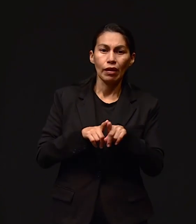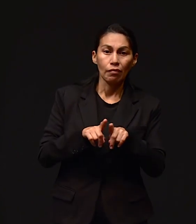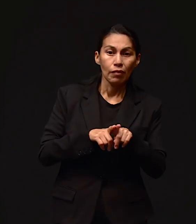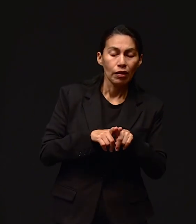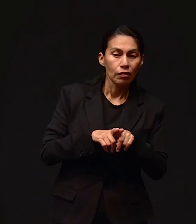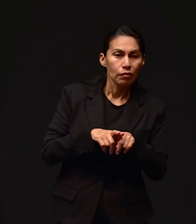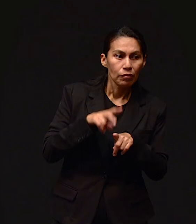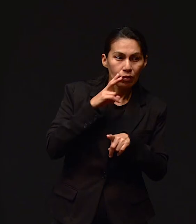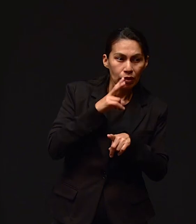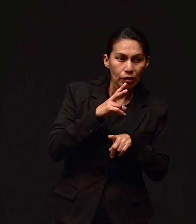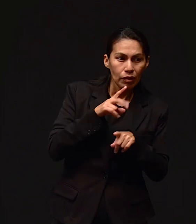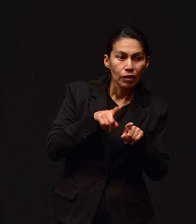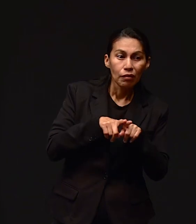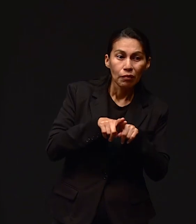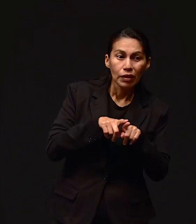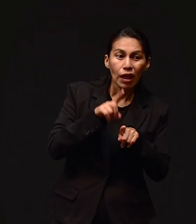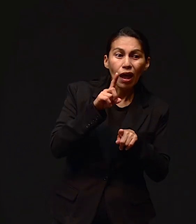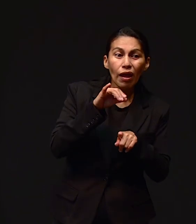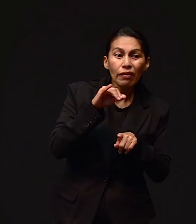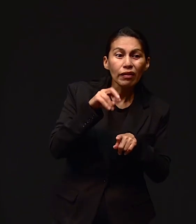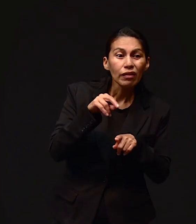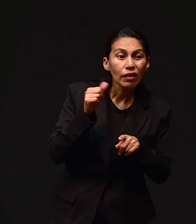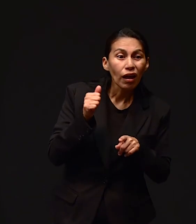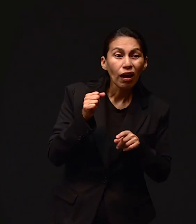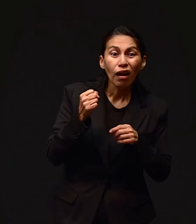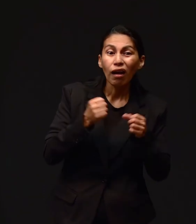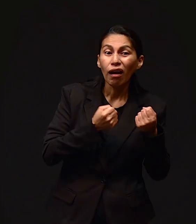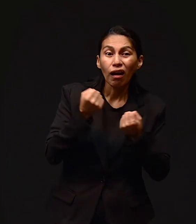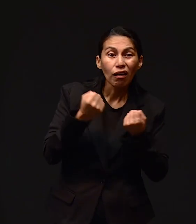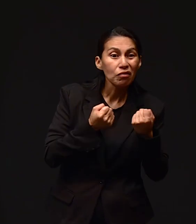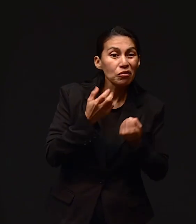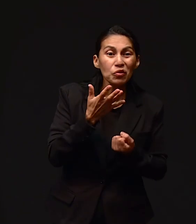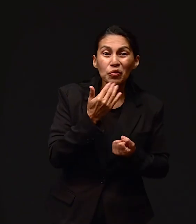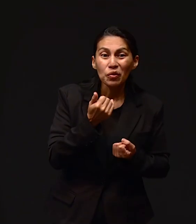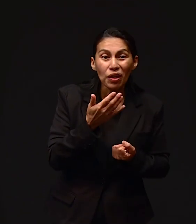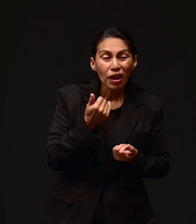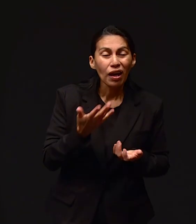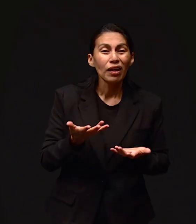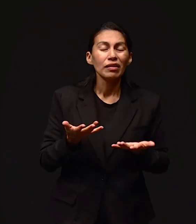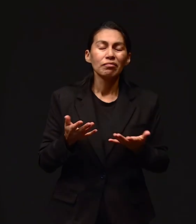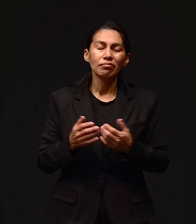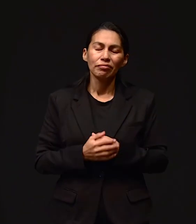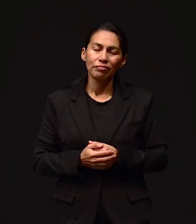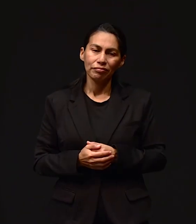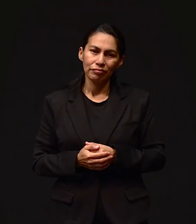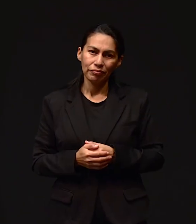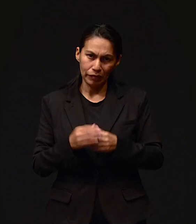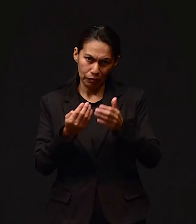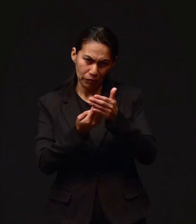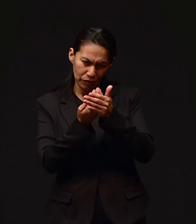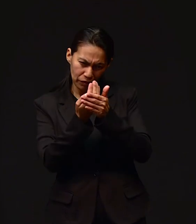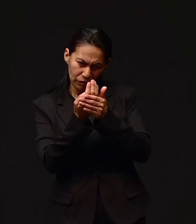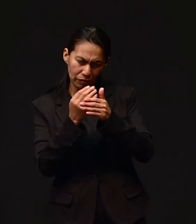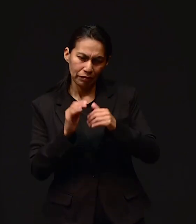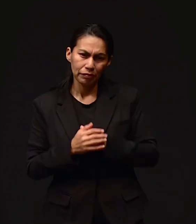otra vez, y me dice, hermana Dina, no aparece el carro. Me dice en la mañana.